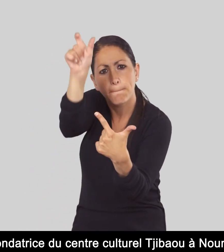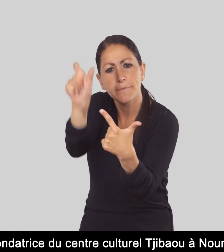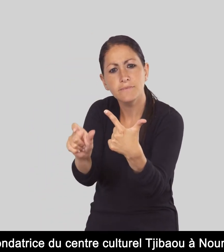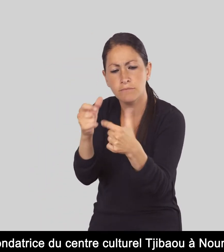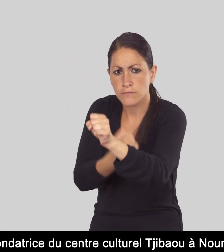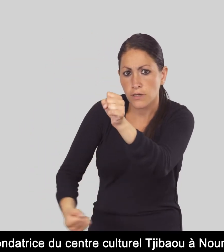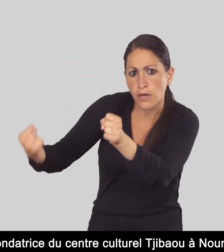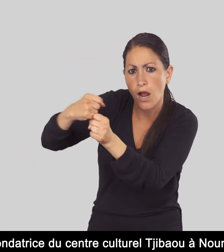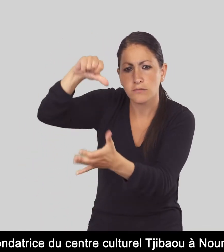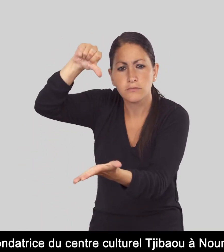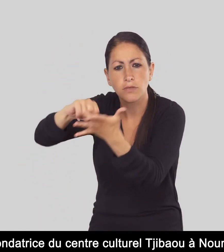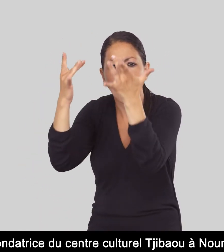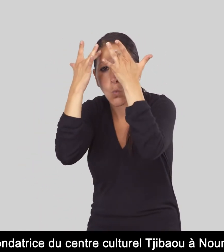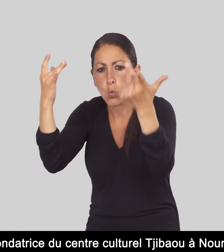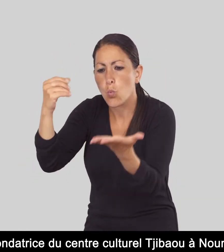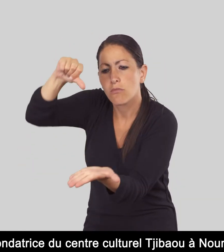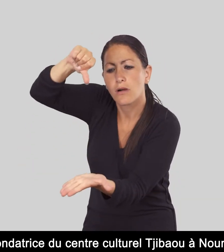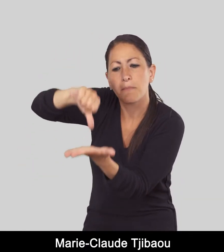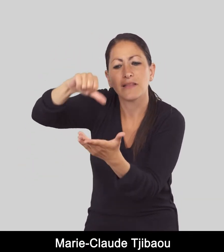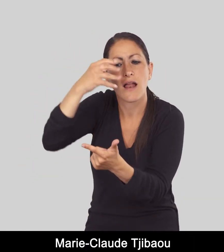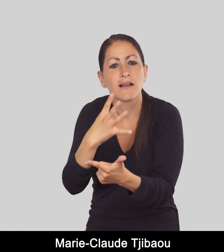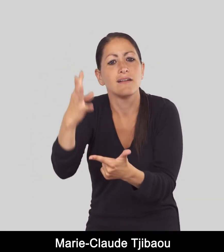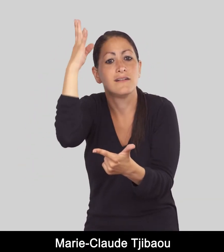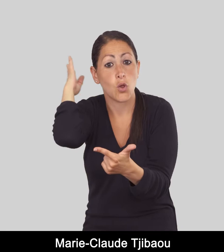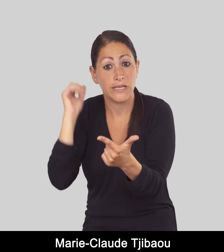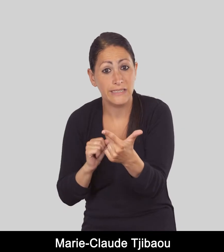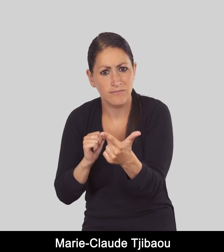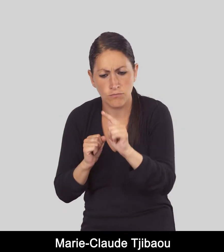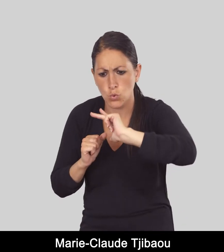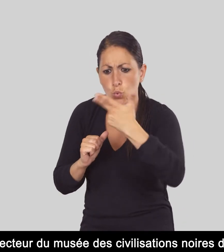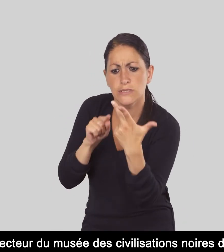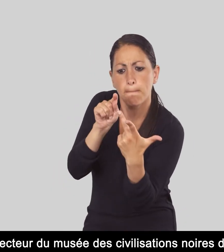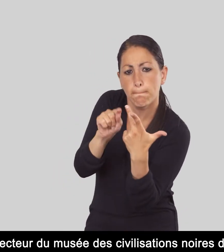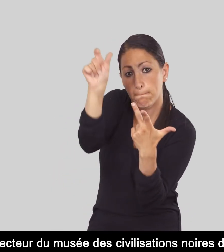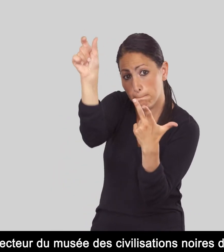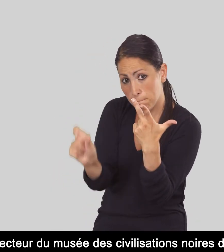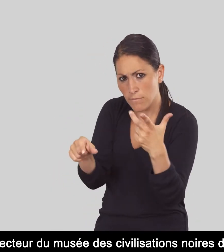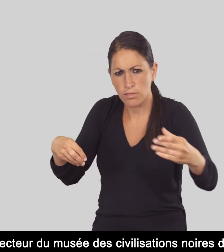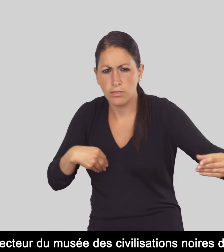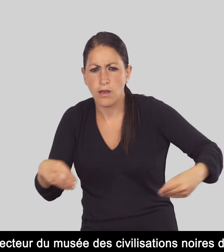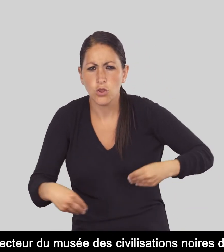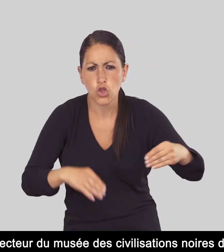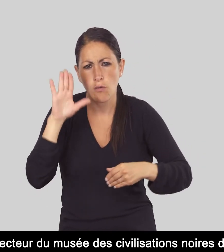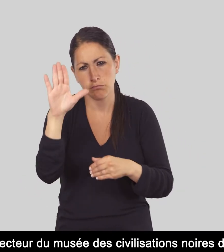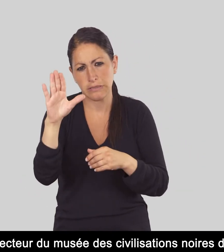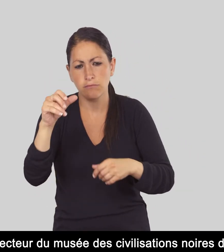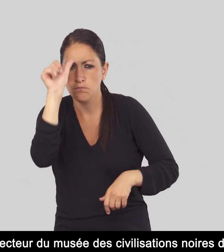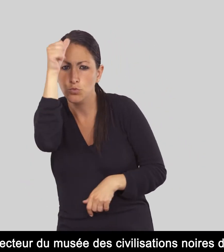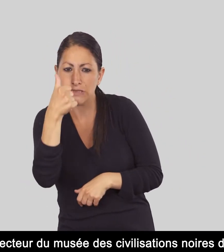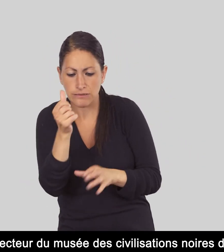Centre culturel Chibaou à Nouméa, Marie-Claude Chibaou et le directeur du Musée des civilisations noires